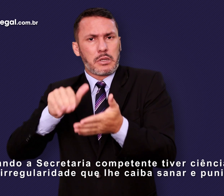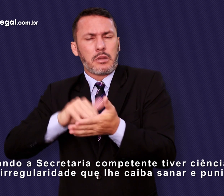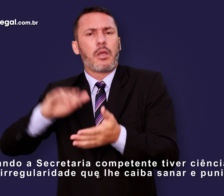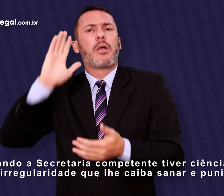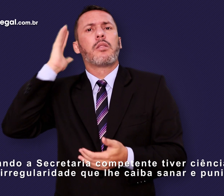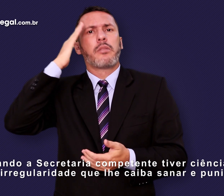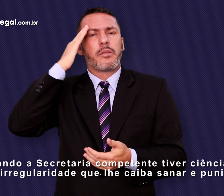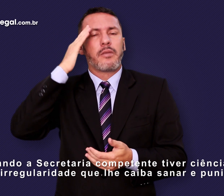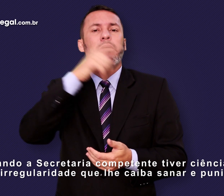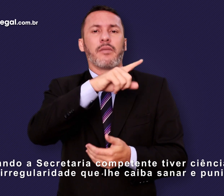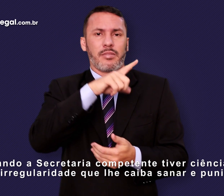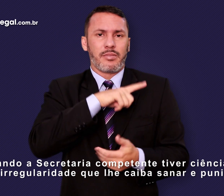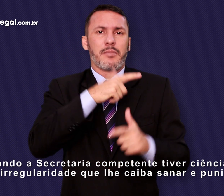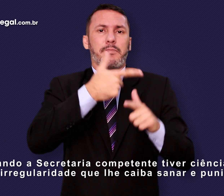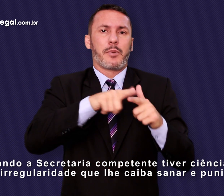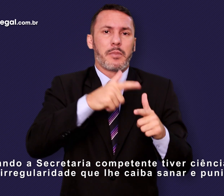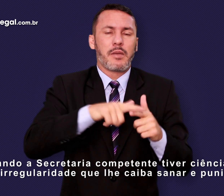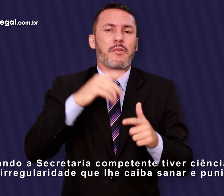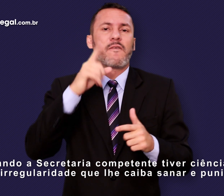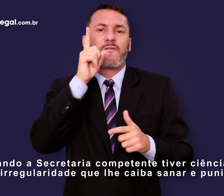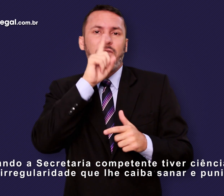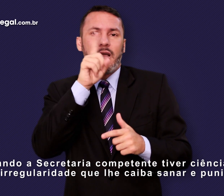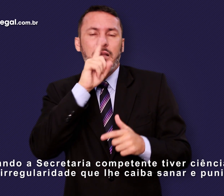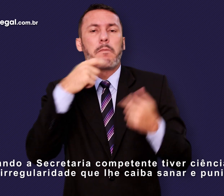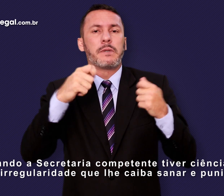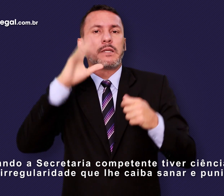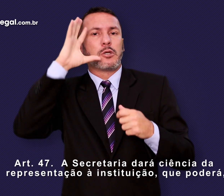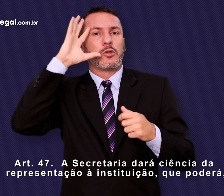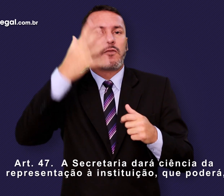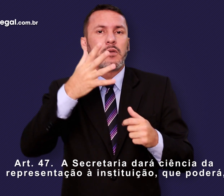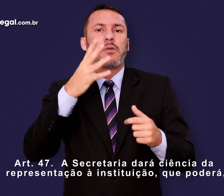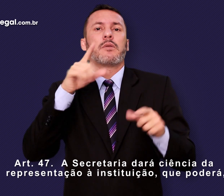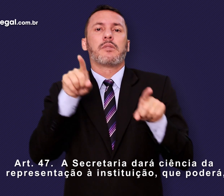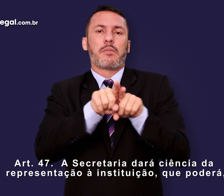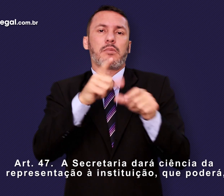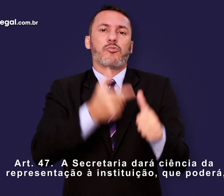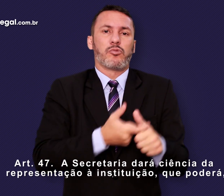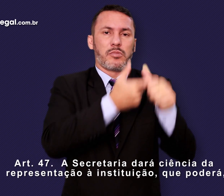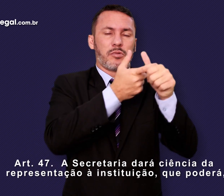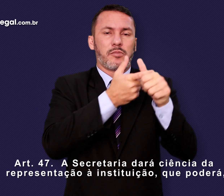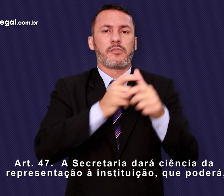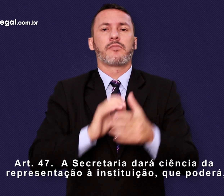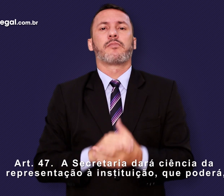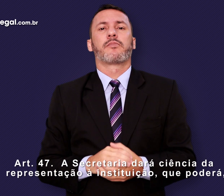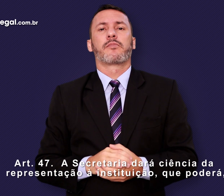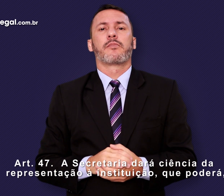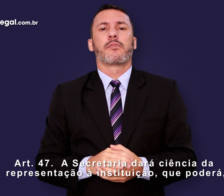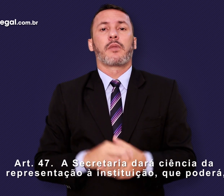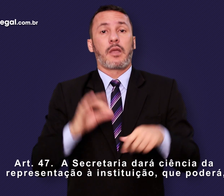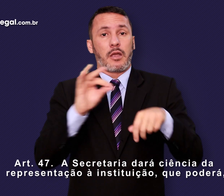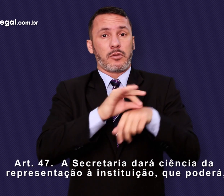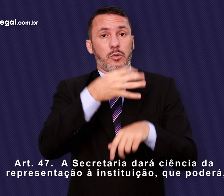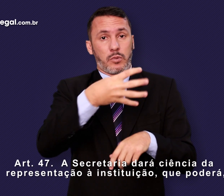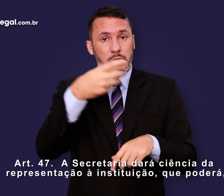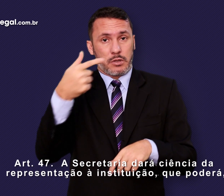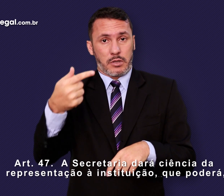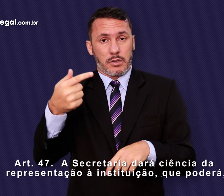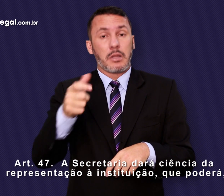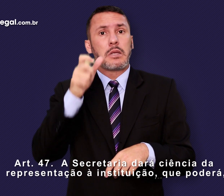ciência de irregularidade que lhe caiba sanar e punir. Artigo 47. A Secretaria dará ciência da representação à